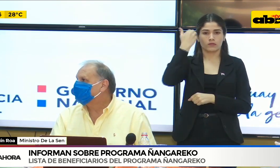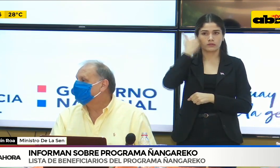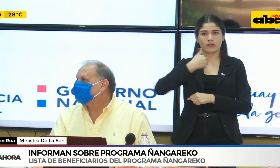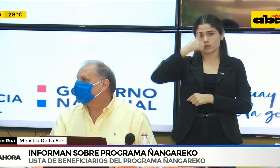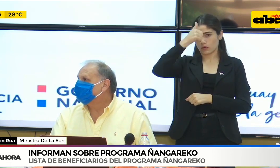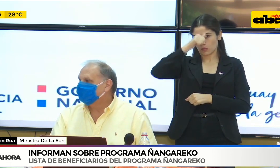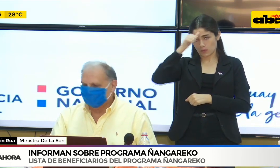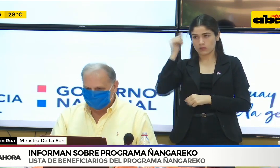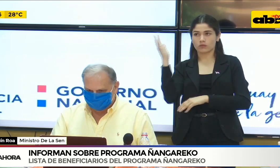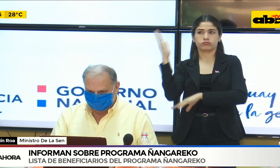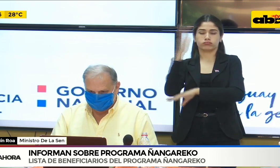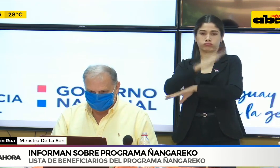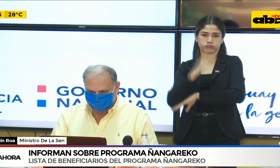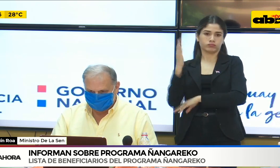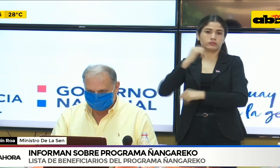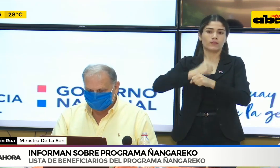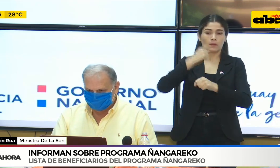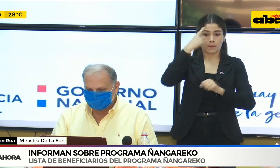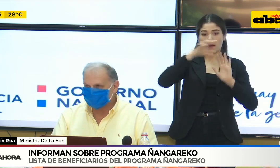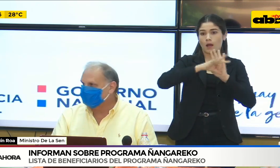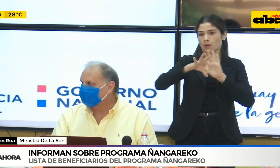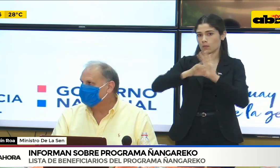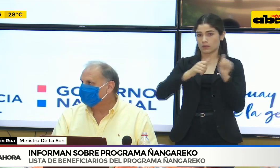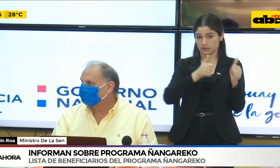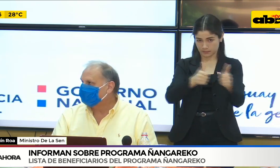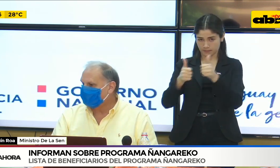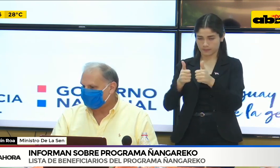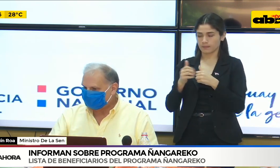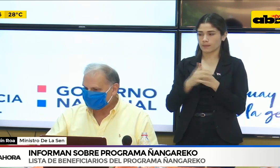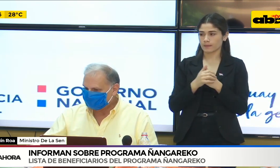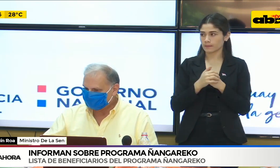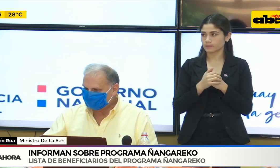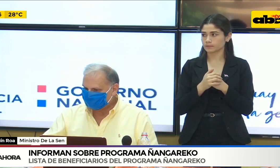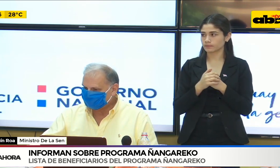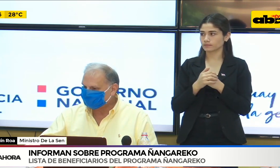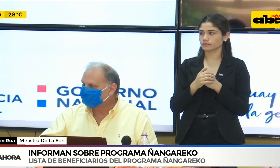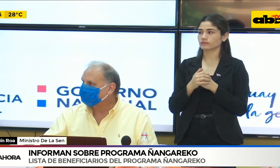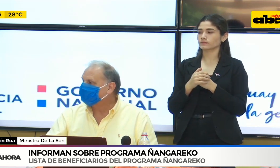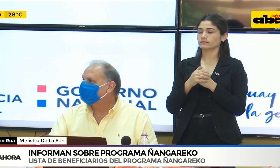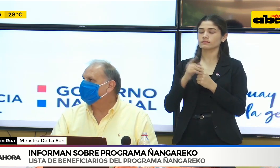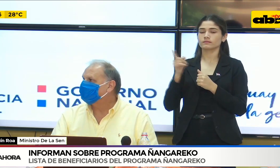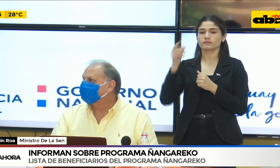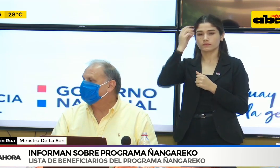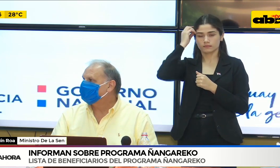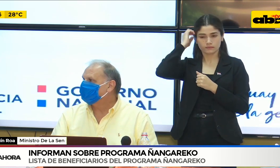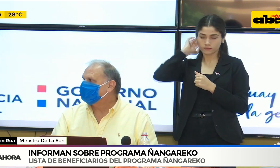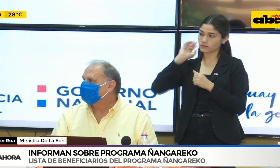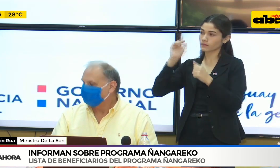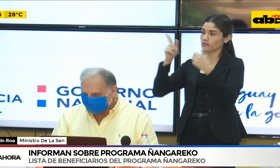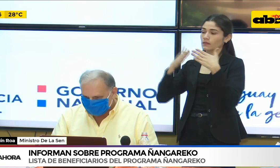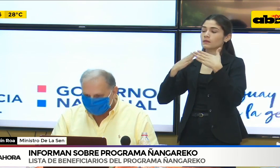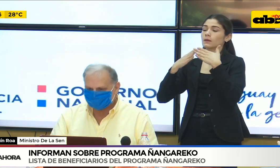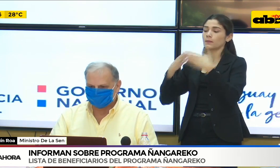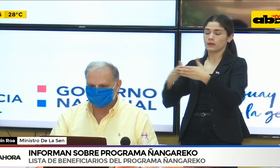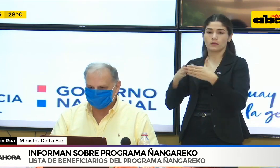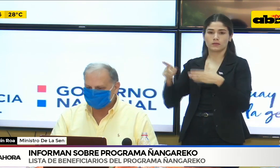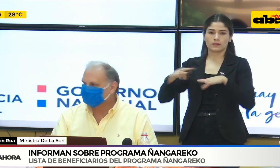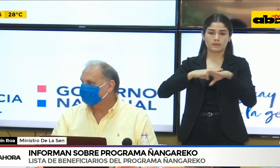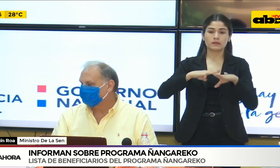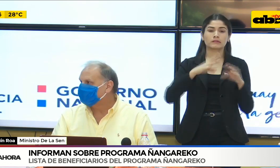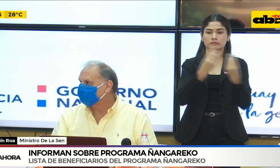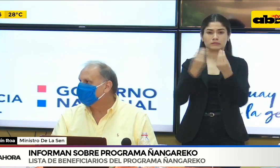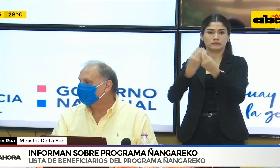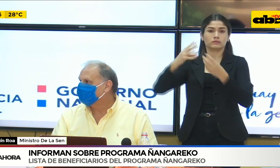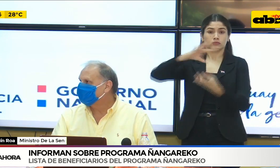algo serio de esta mañana estuvimos en diferentes lugares y la gente está salvando la situación, por decirlo de una manera, con las ollas populares a nivel